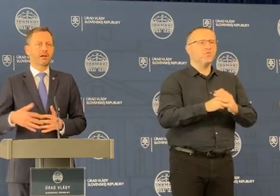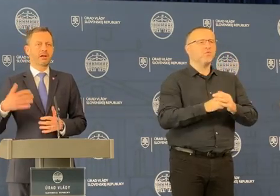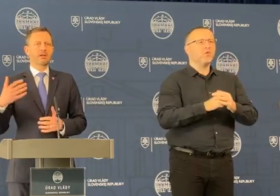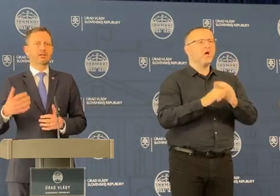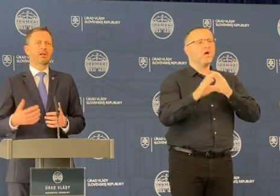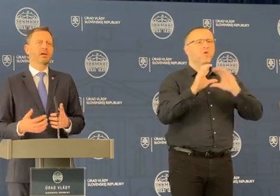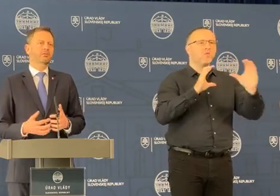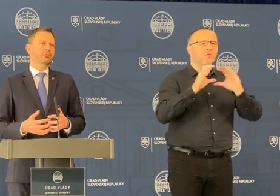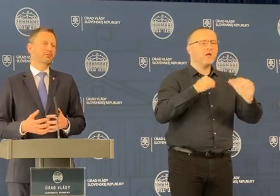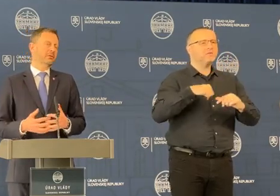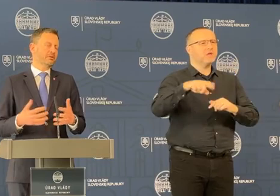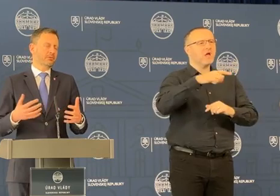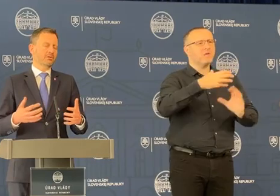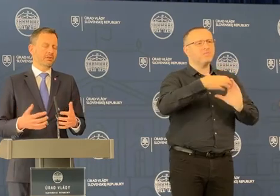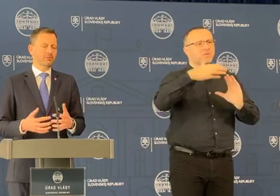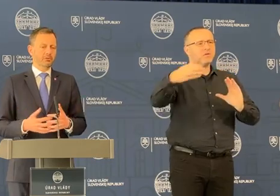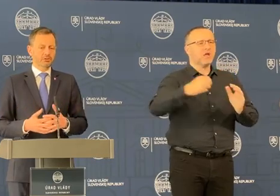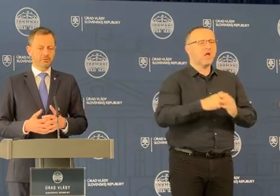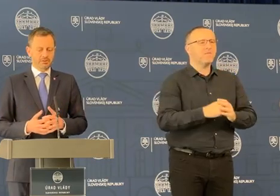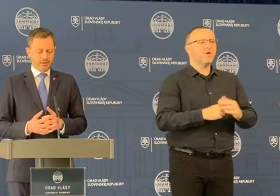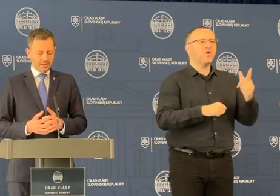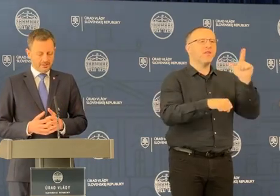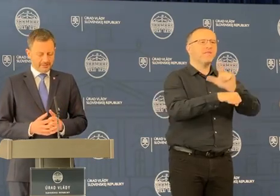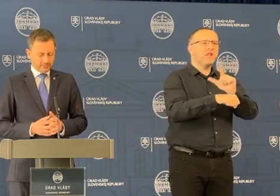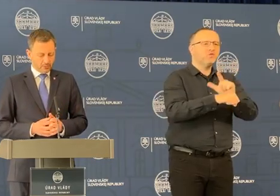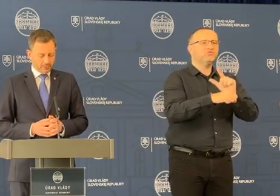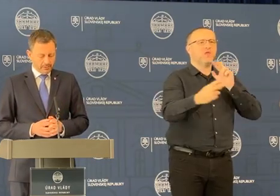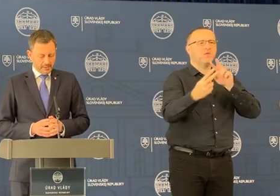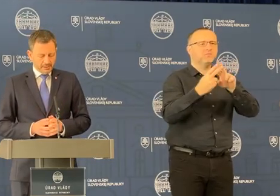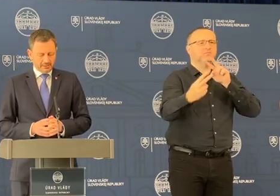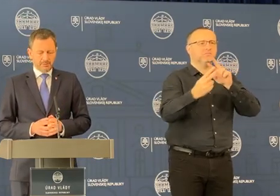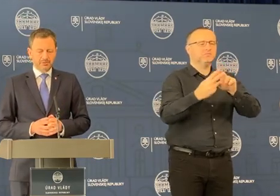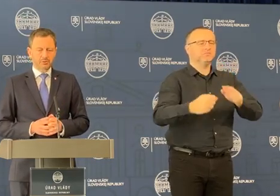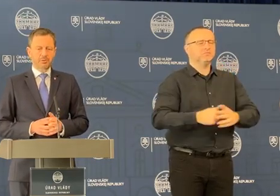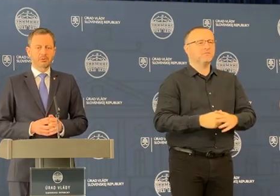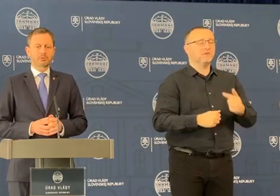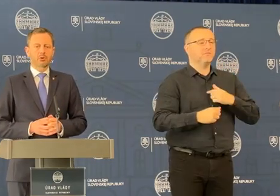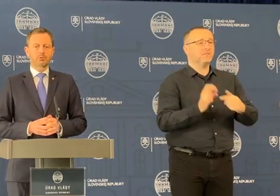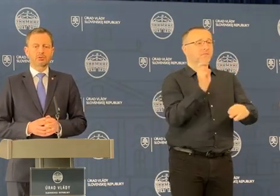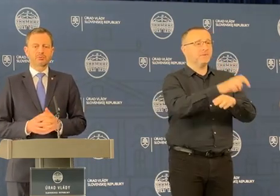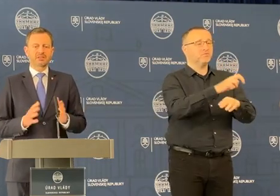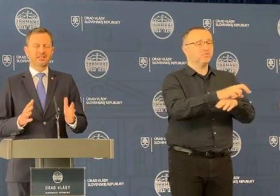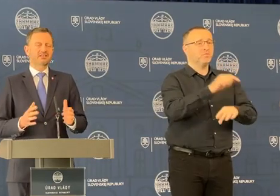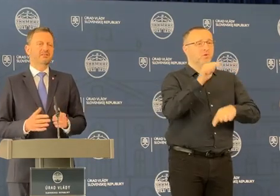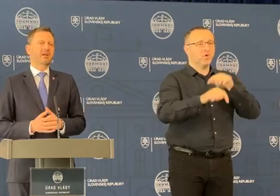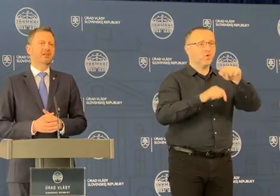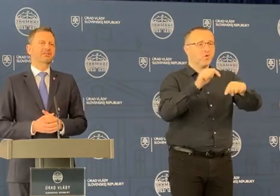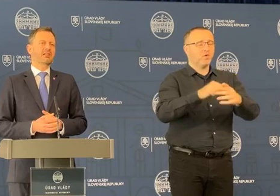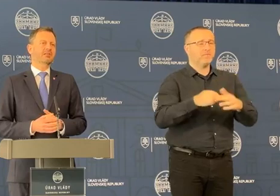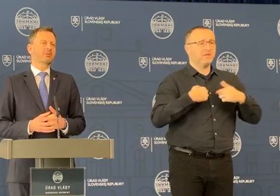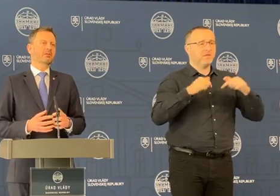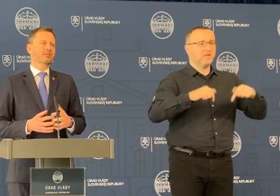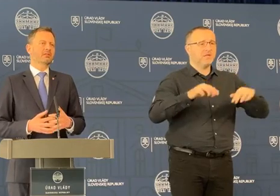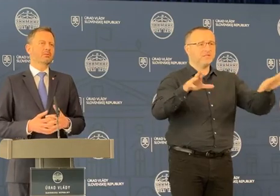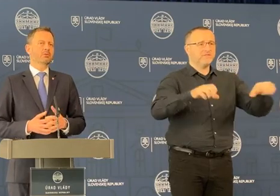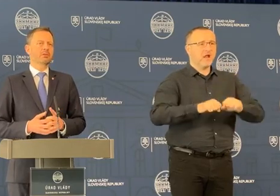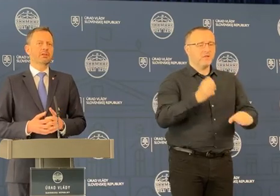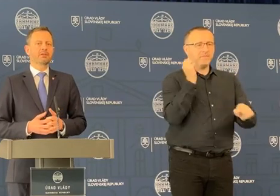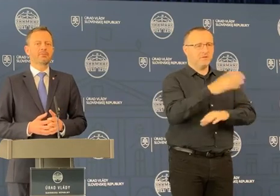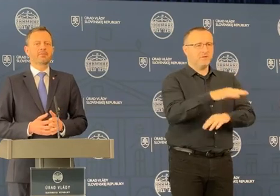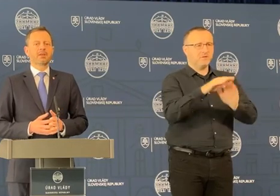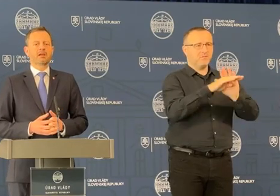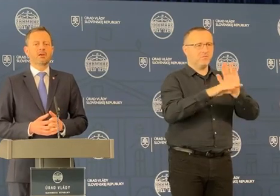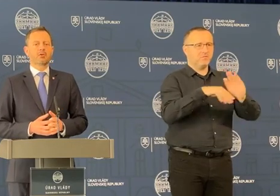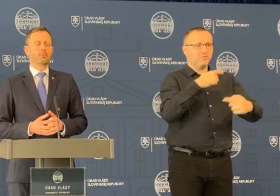ktorá prebieha na dvojtyžňových cykloch, tak sme pristúpili ku kroku, že sme teraz schváli v skrátenom legislatívnom